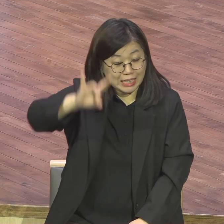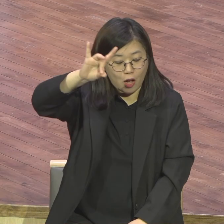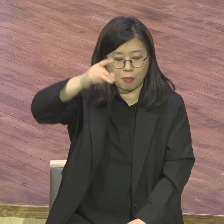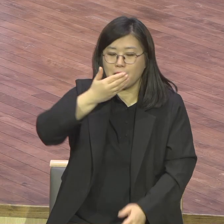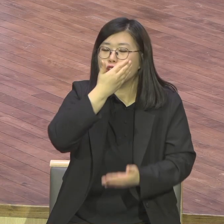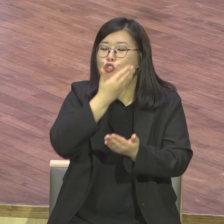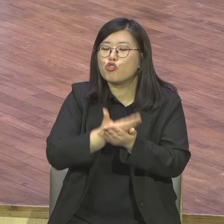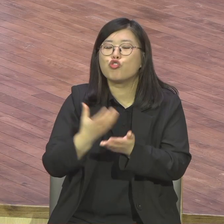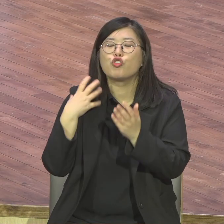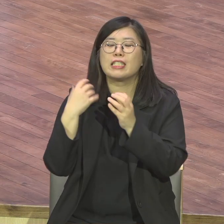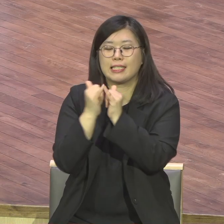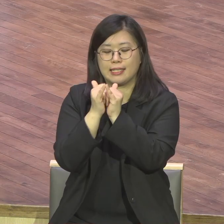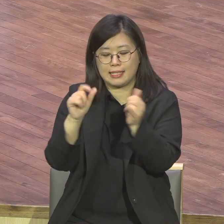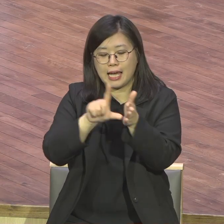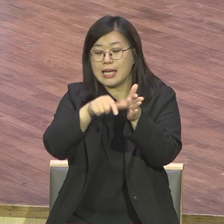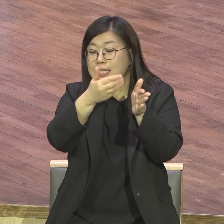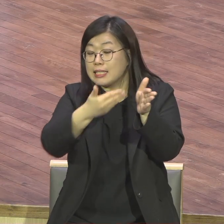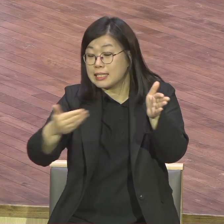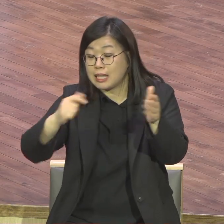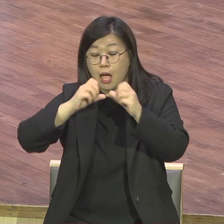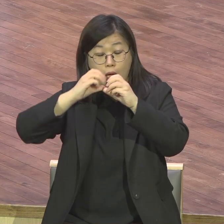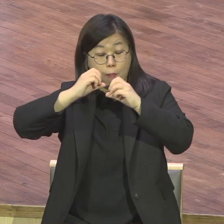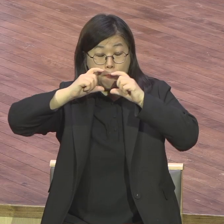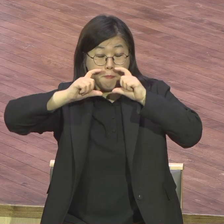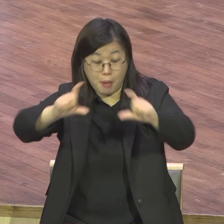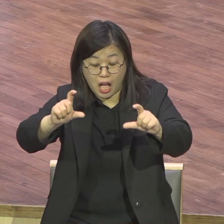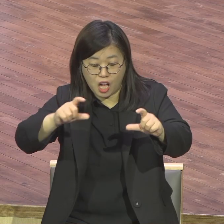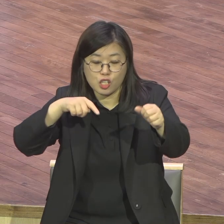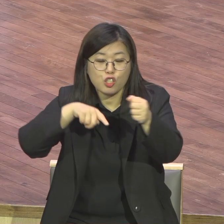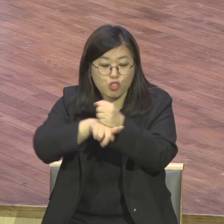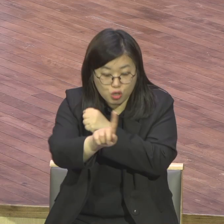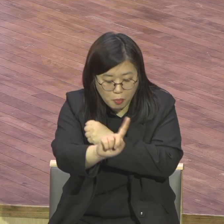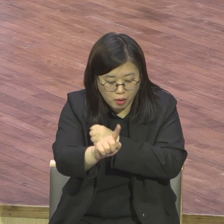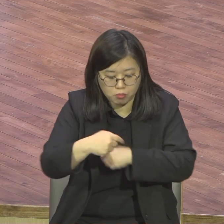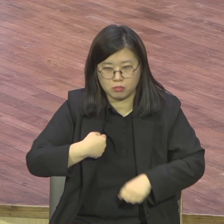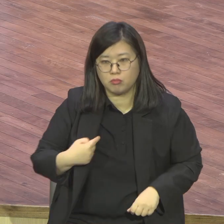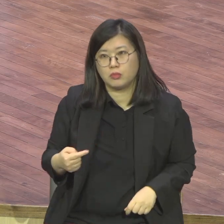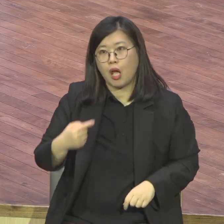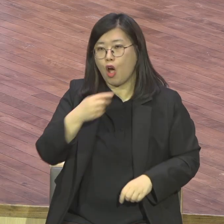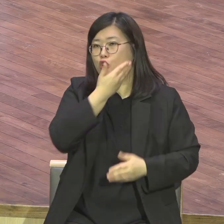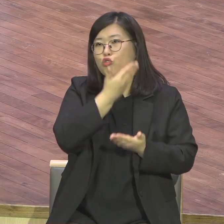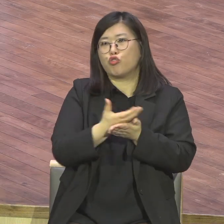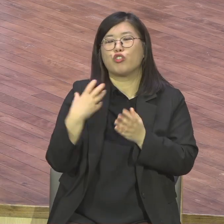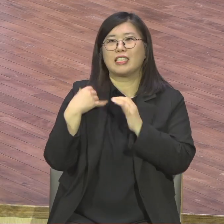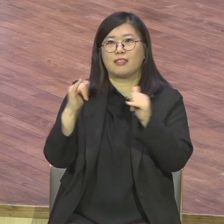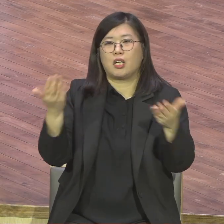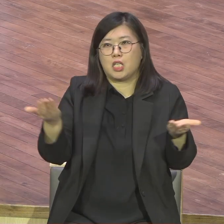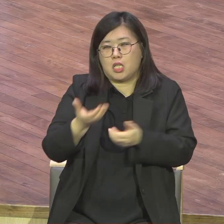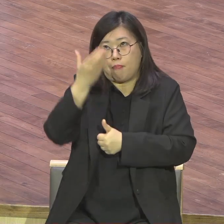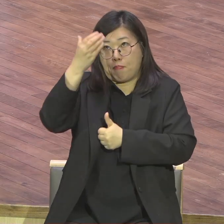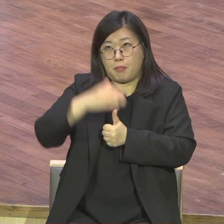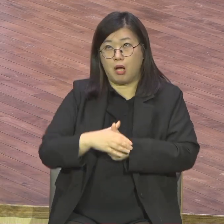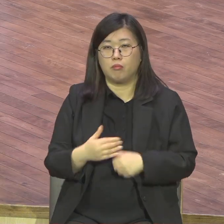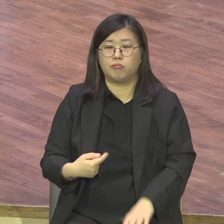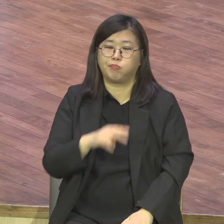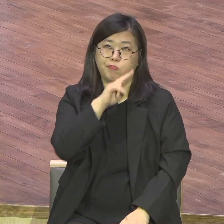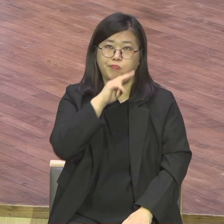따라서 나는 현장 사령관이다 현장 사령관 여러분처럼 보고 많은 분들 없어요 이 늦은